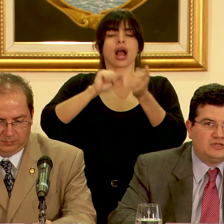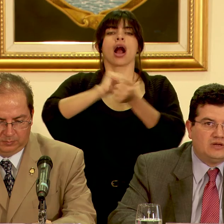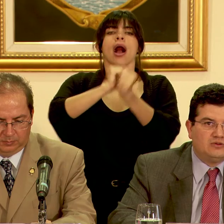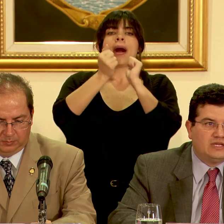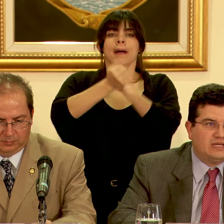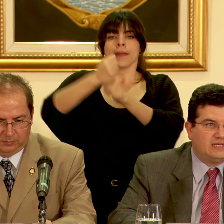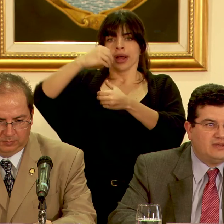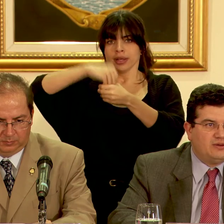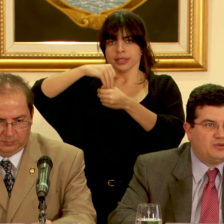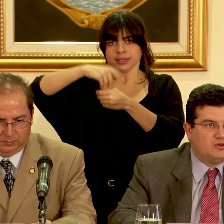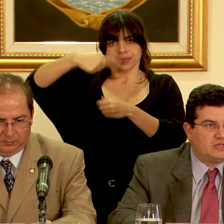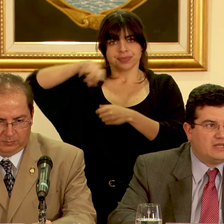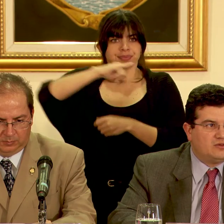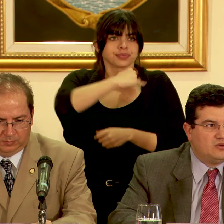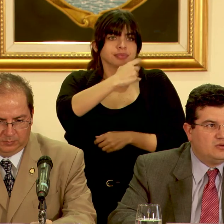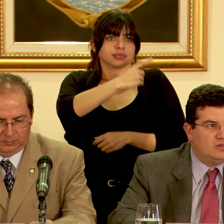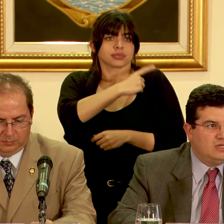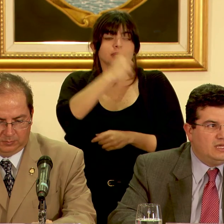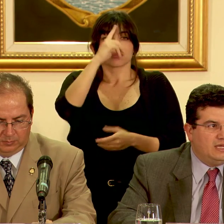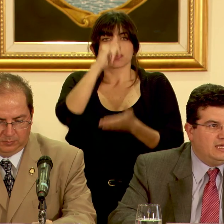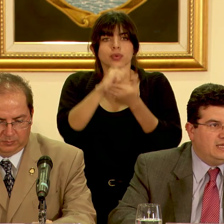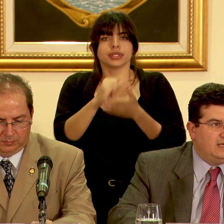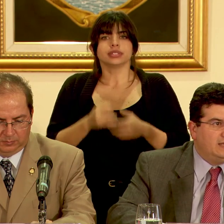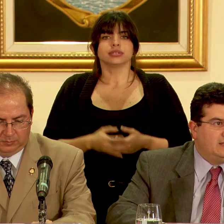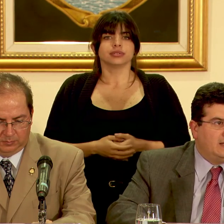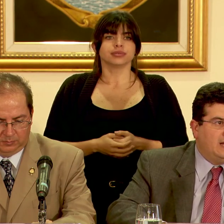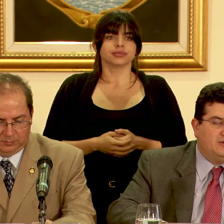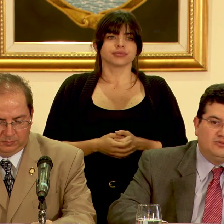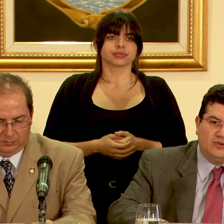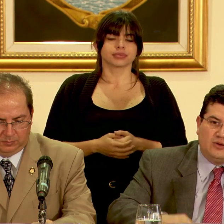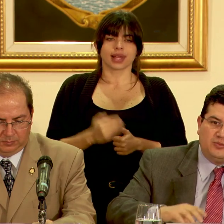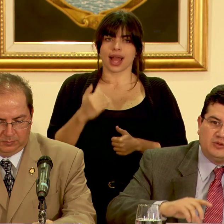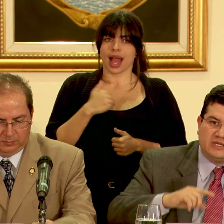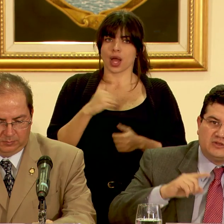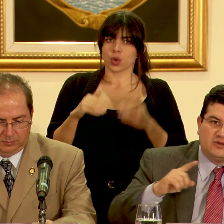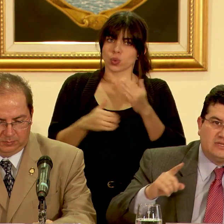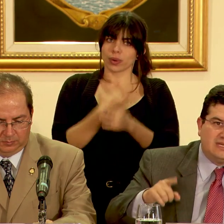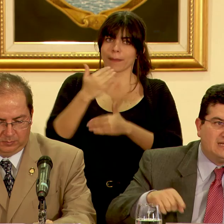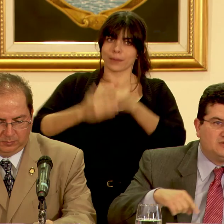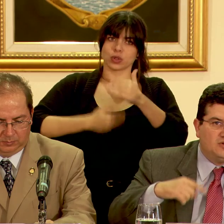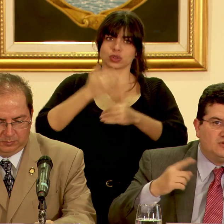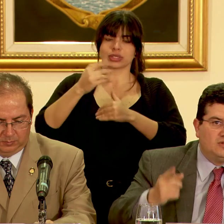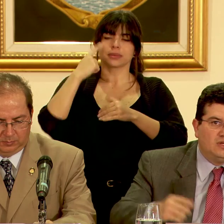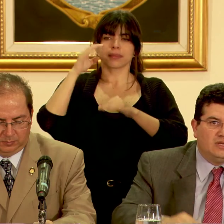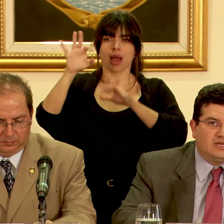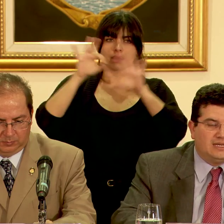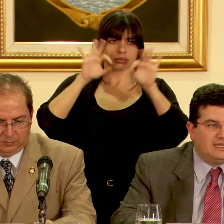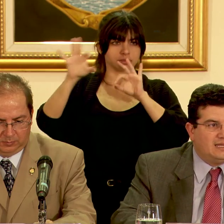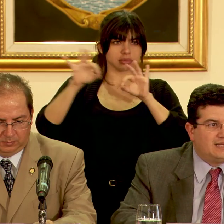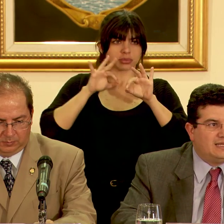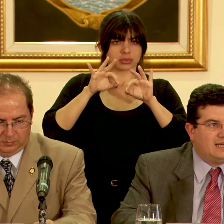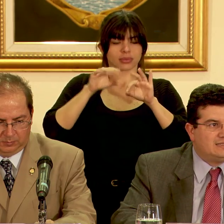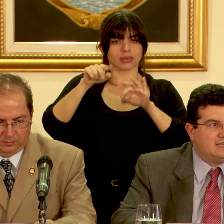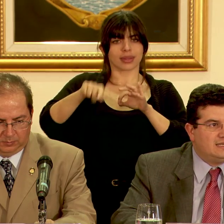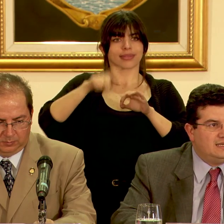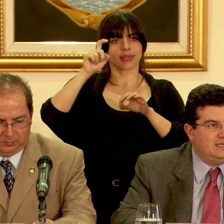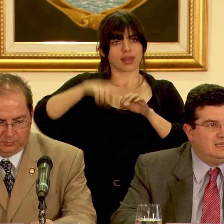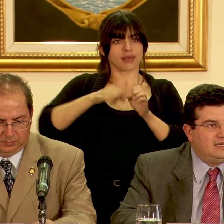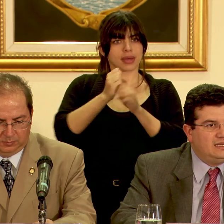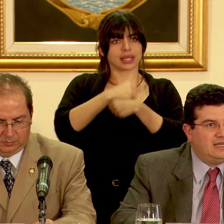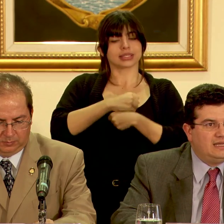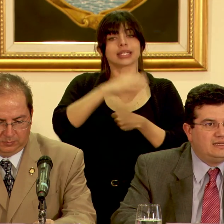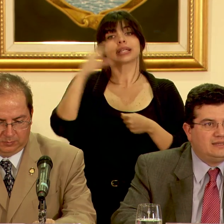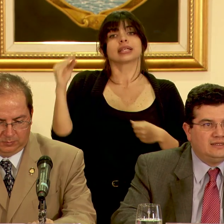composición de la junta directiva y por lo tanto hay un nuevo proceso de selección que tiene que darse